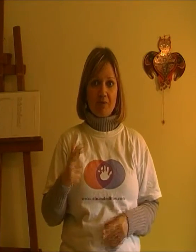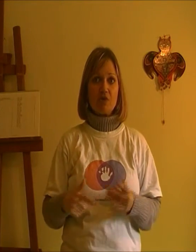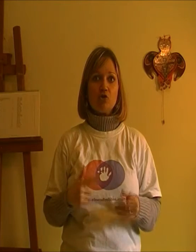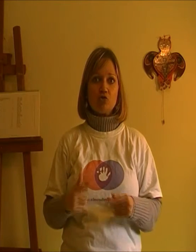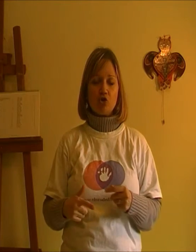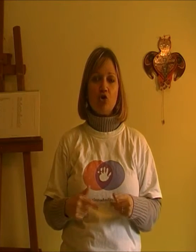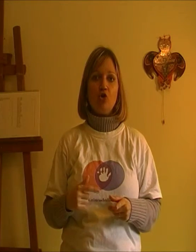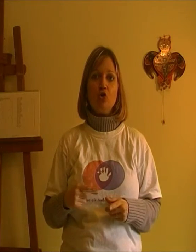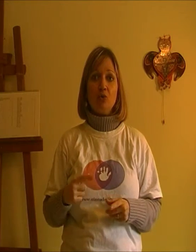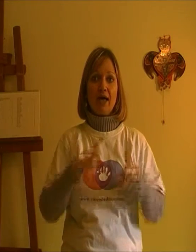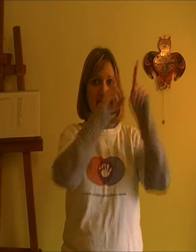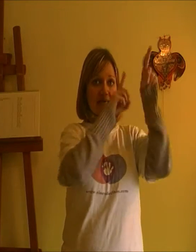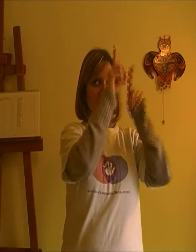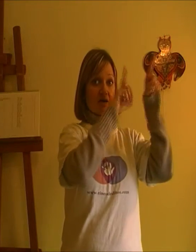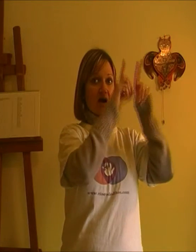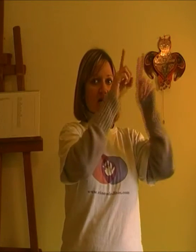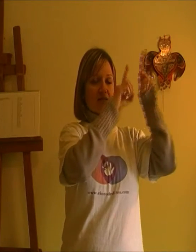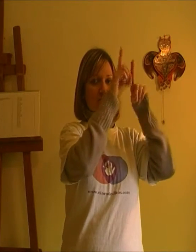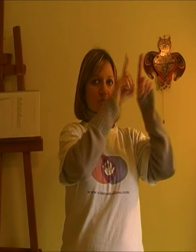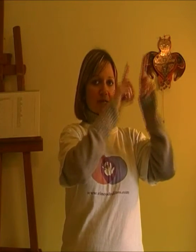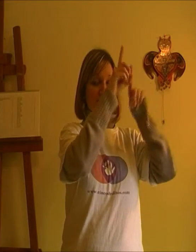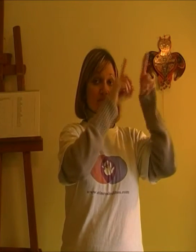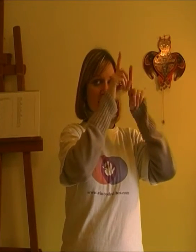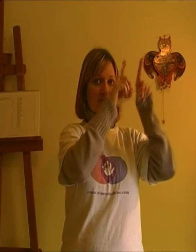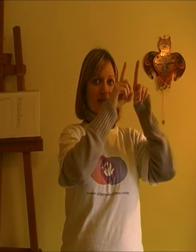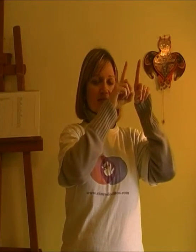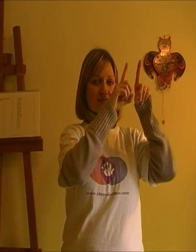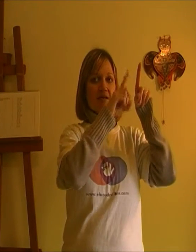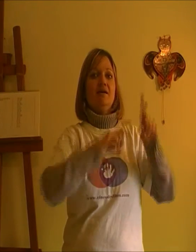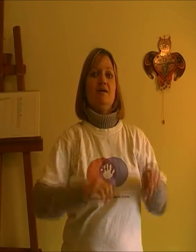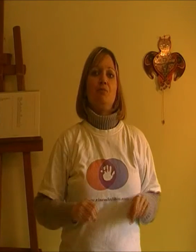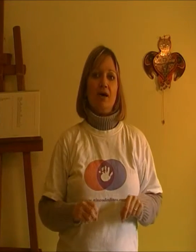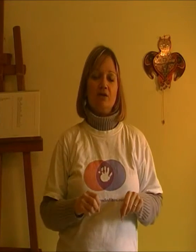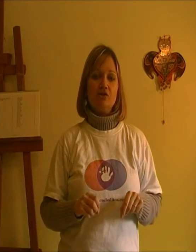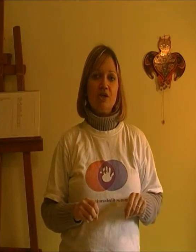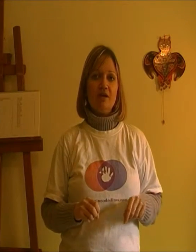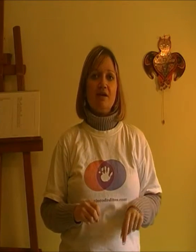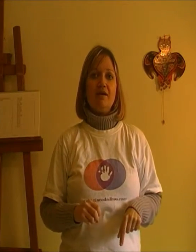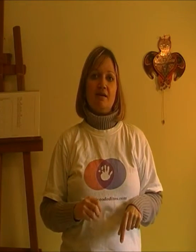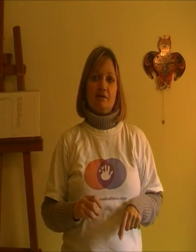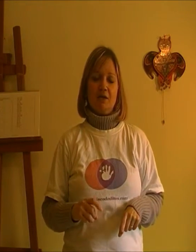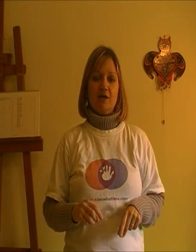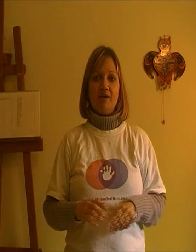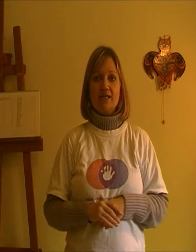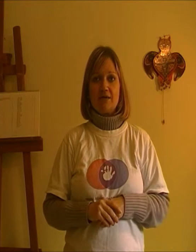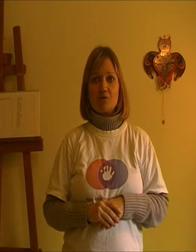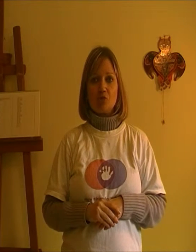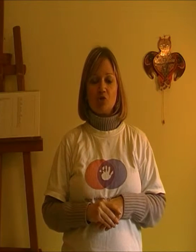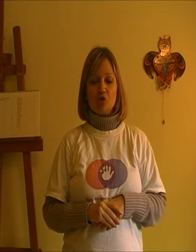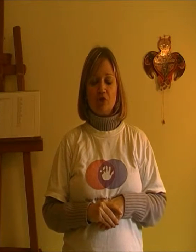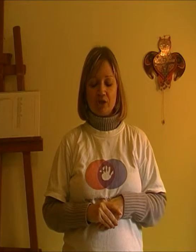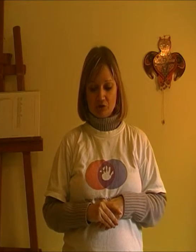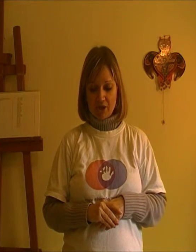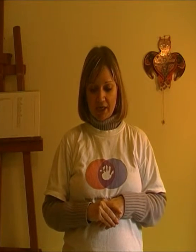empecéis con sol, luna y stars, las estrellas, por la noche, ahora ya sabéis cómo son los signos.